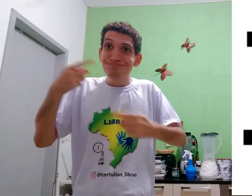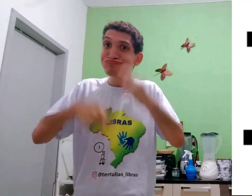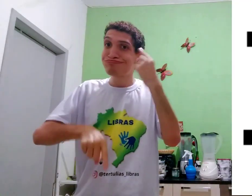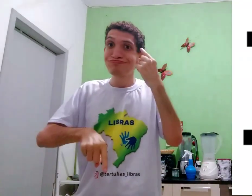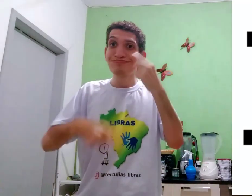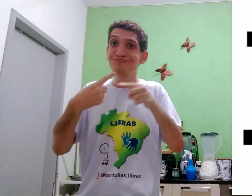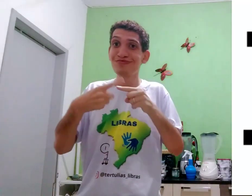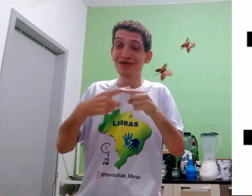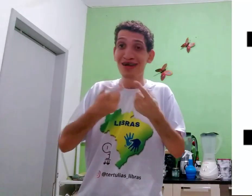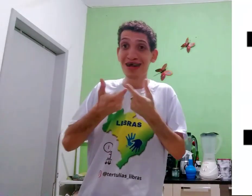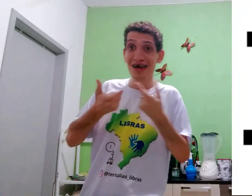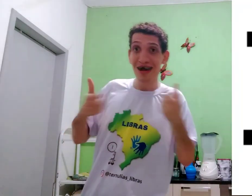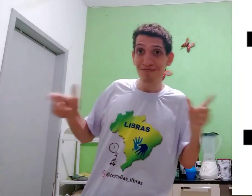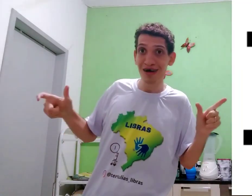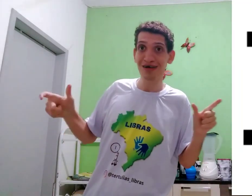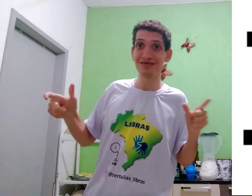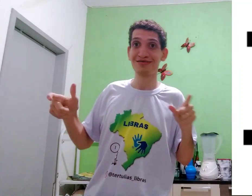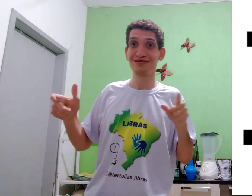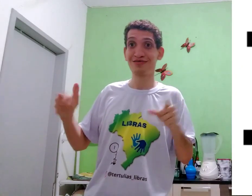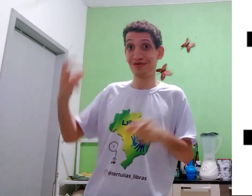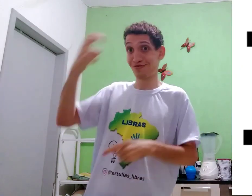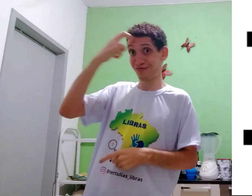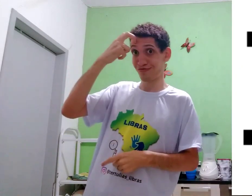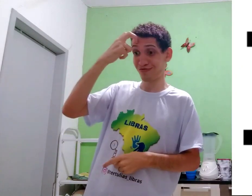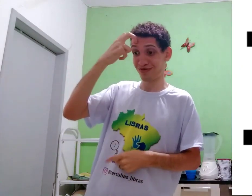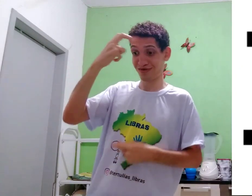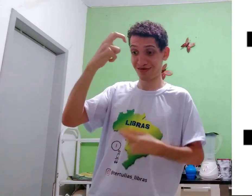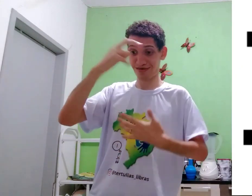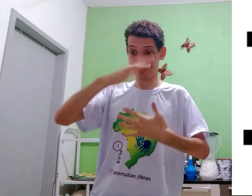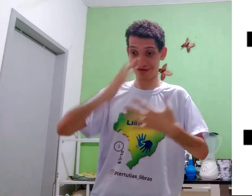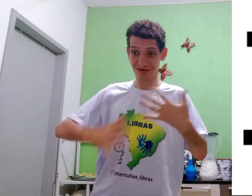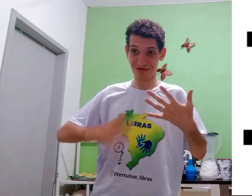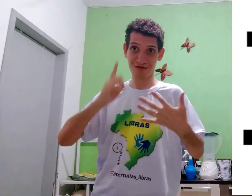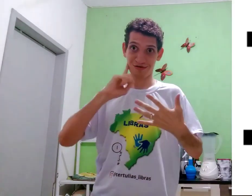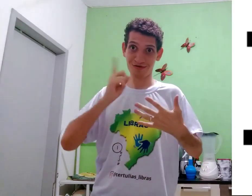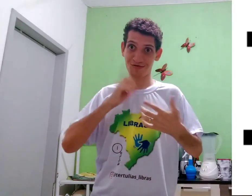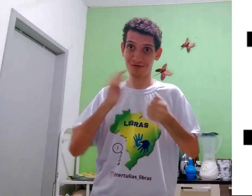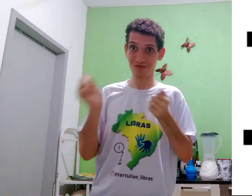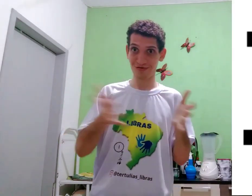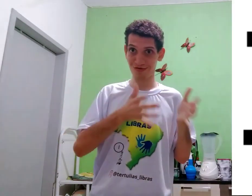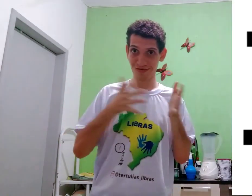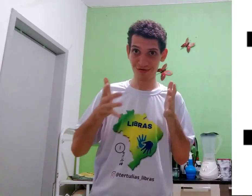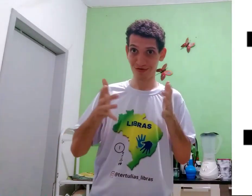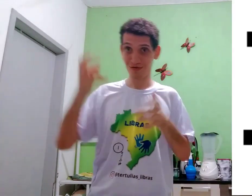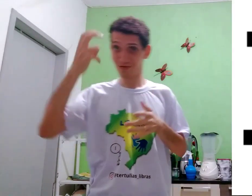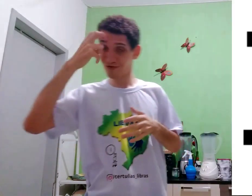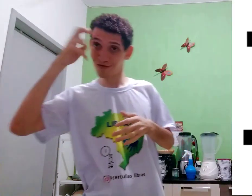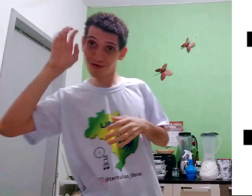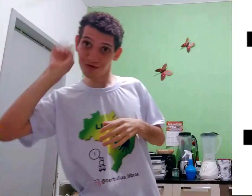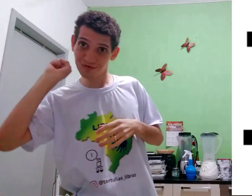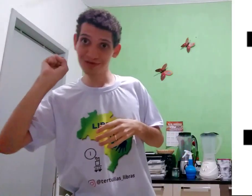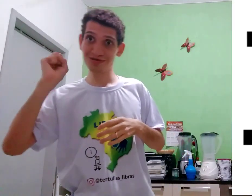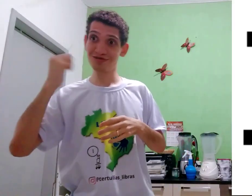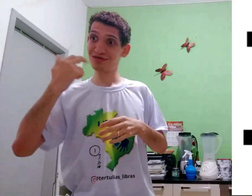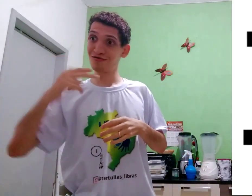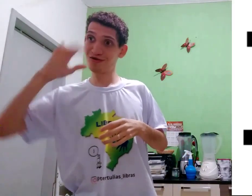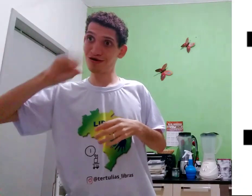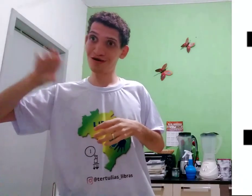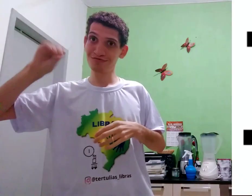igual, não combina, porque gramática, cultura, livras, surdo, sinalizar, cultura, ouvir